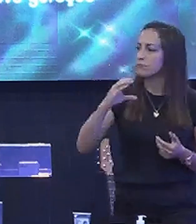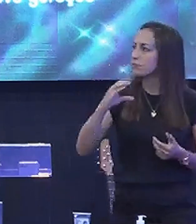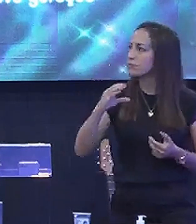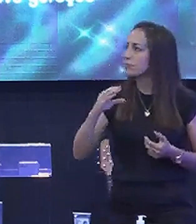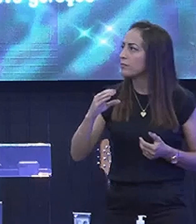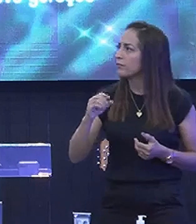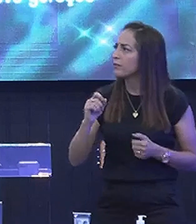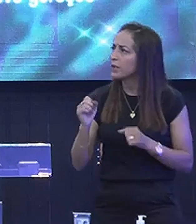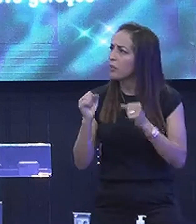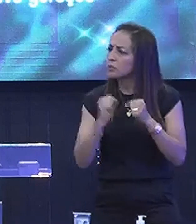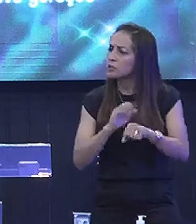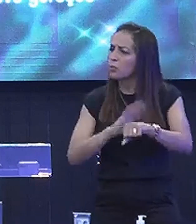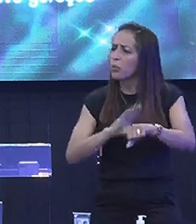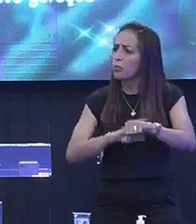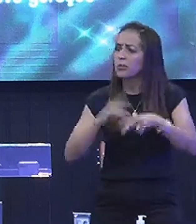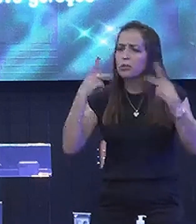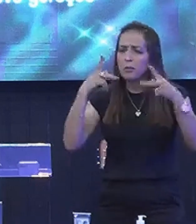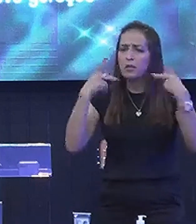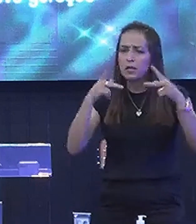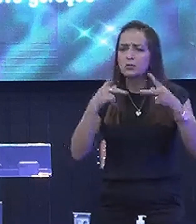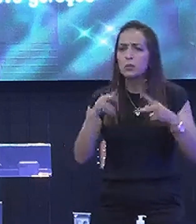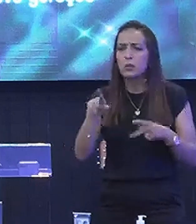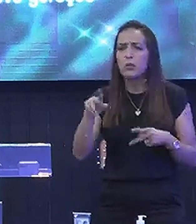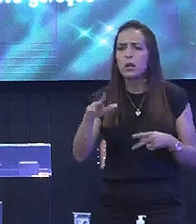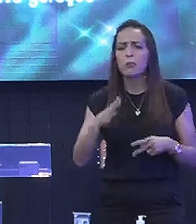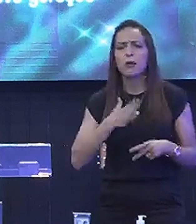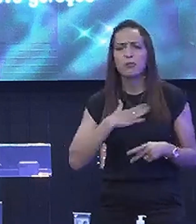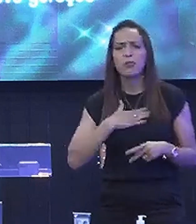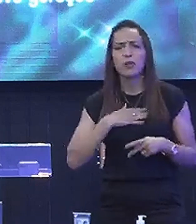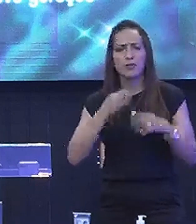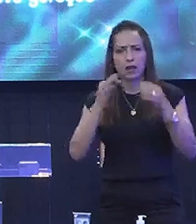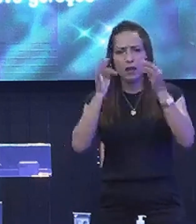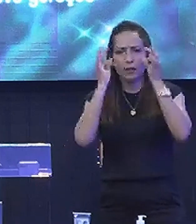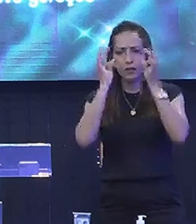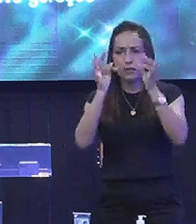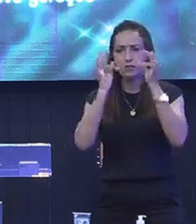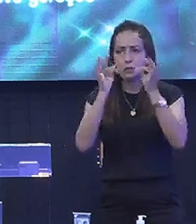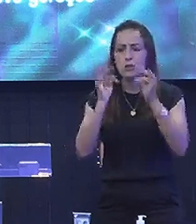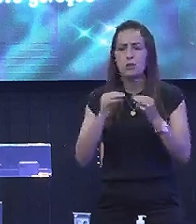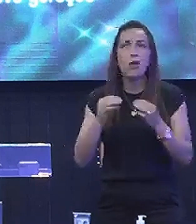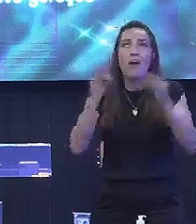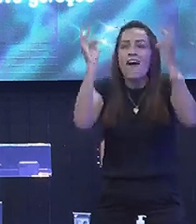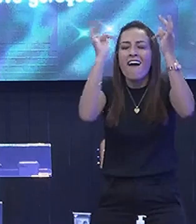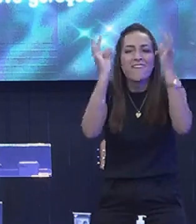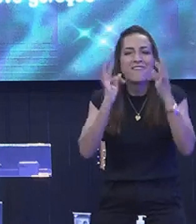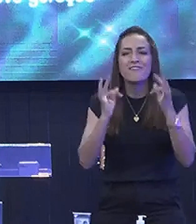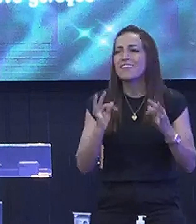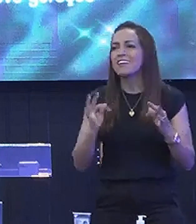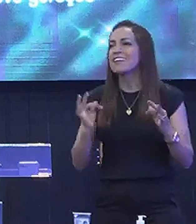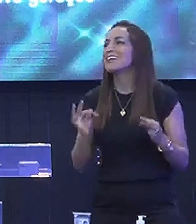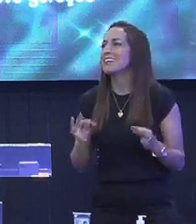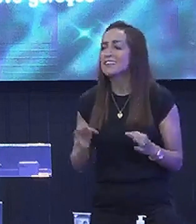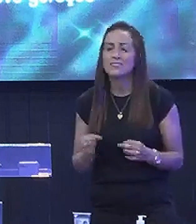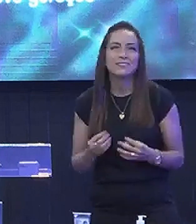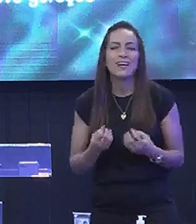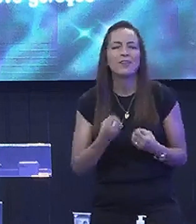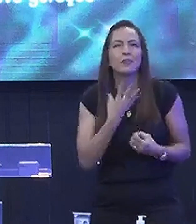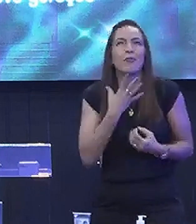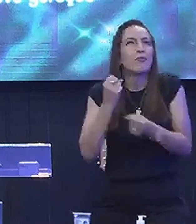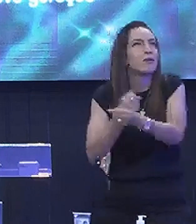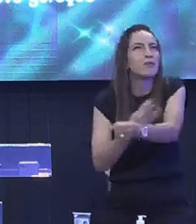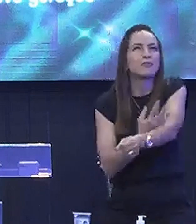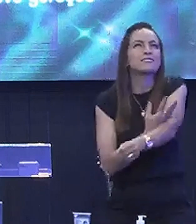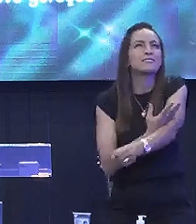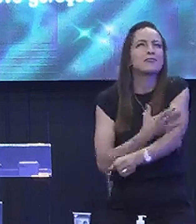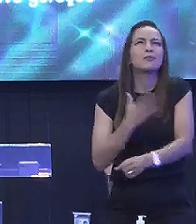pudesse Chegar a hora Da pregação Uma irmã Veio dar um testemunho Queridos irmãos Eu estou aqui Muito feliz Gente Vocês não tem noção E